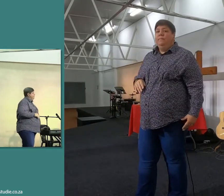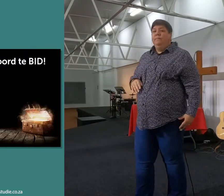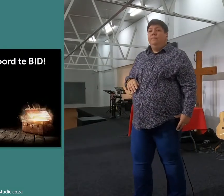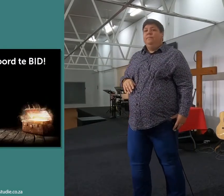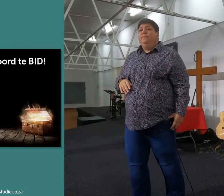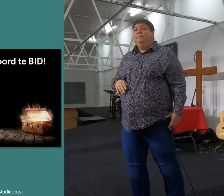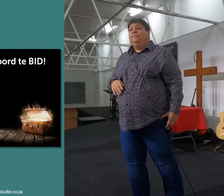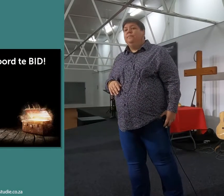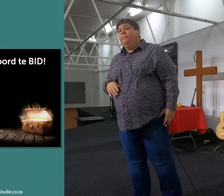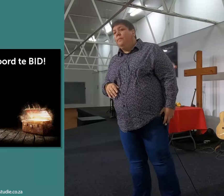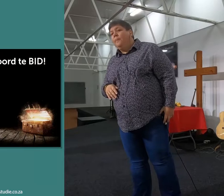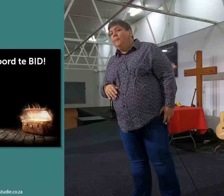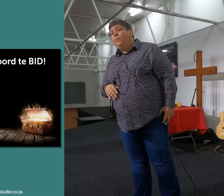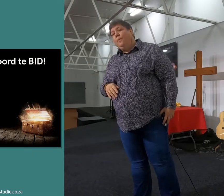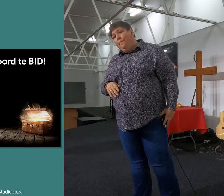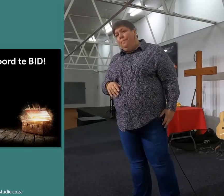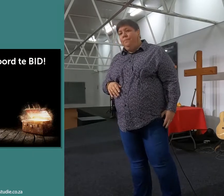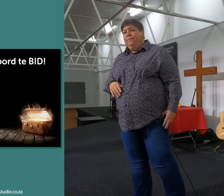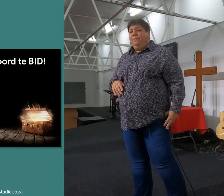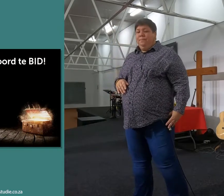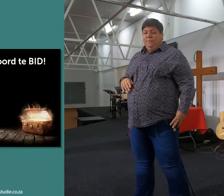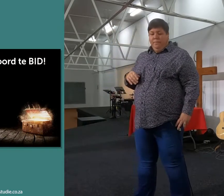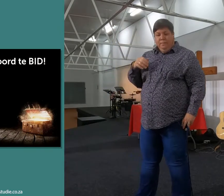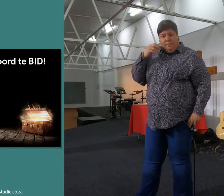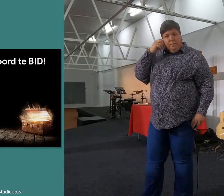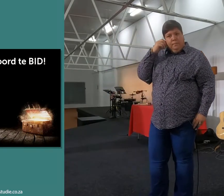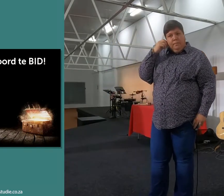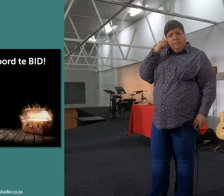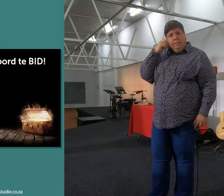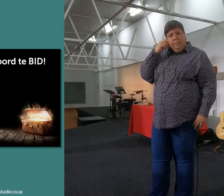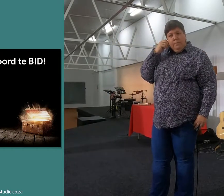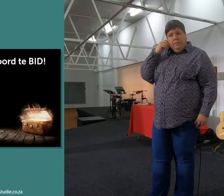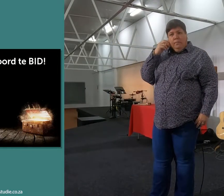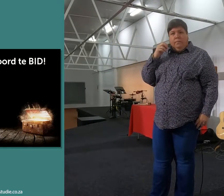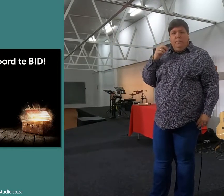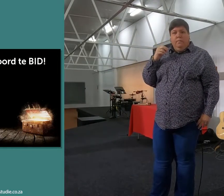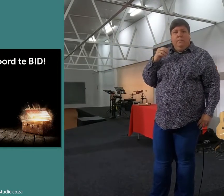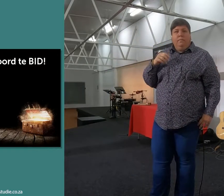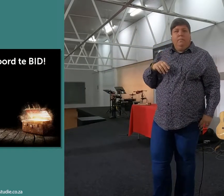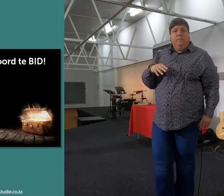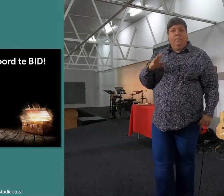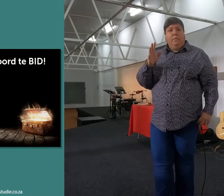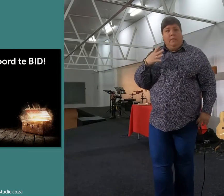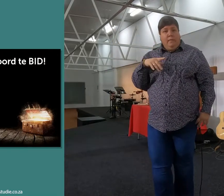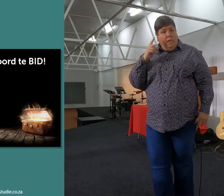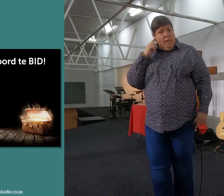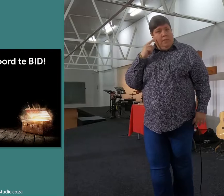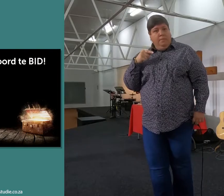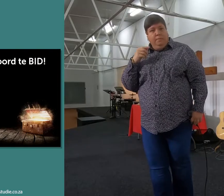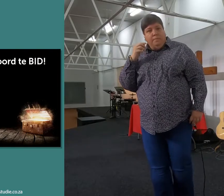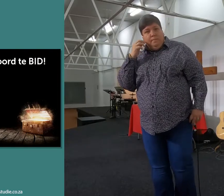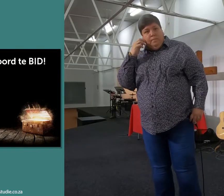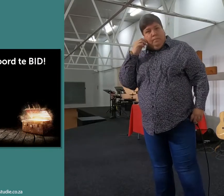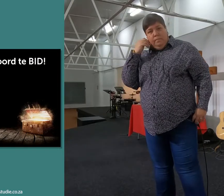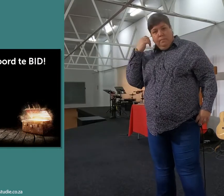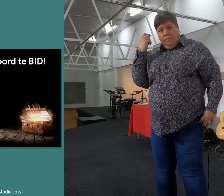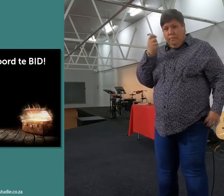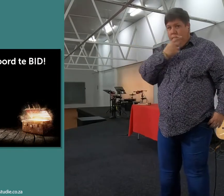hier is dalkie vreemste en van amal, maar toch ook belangrik, stap nummer 4, hoe, hoe bêre ek die woord van die Heere,